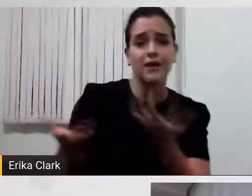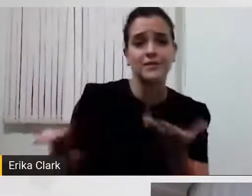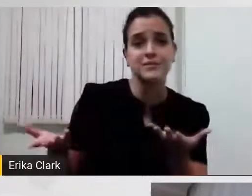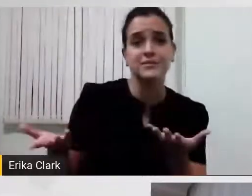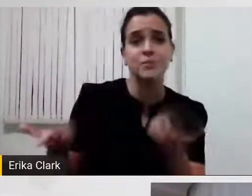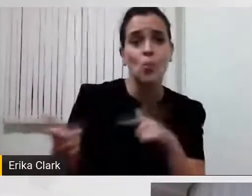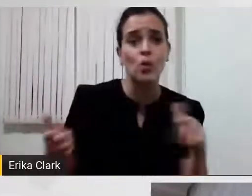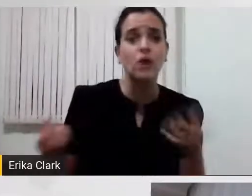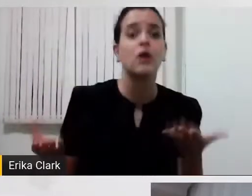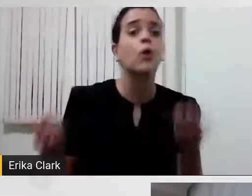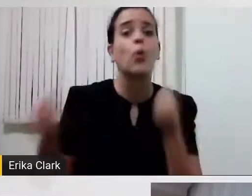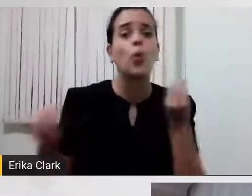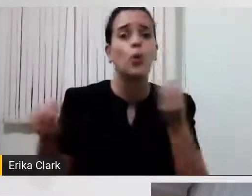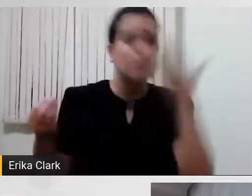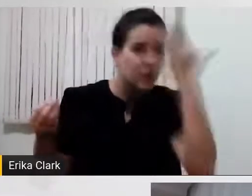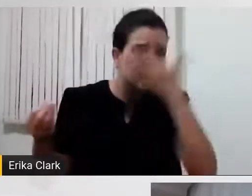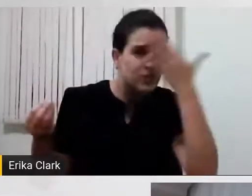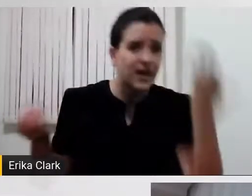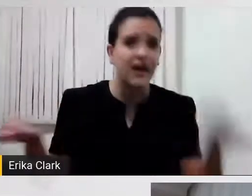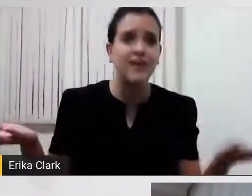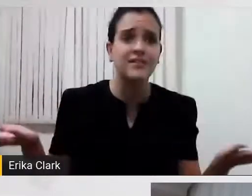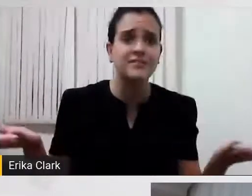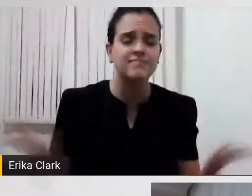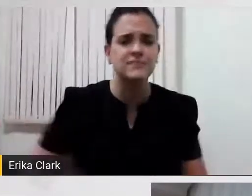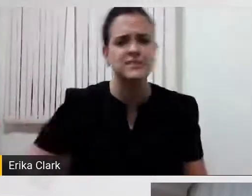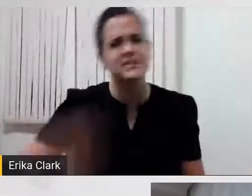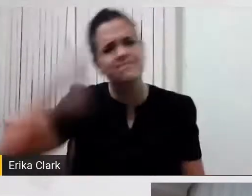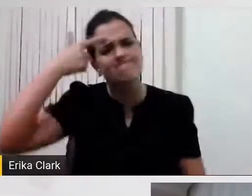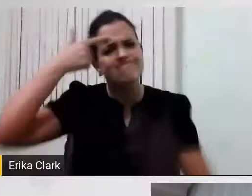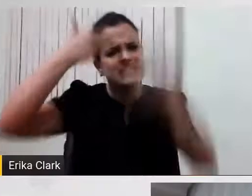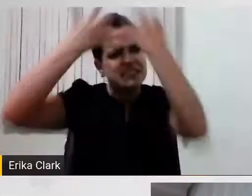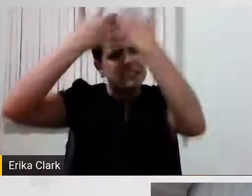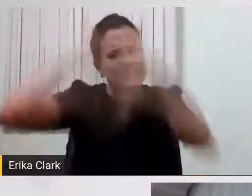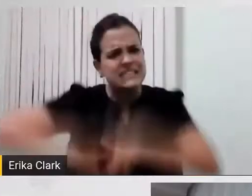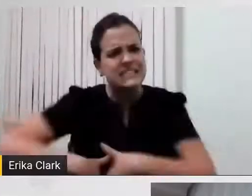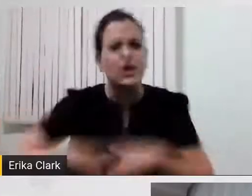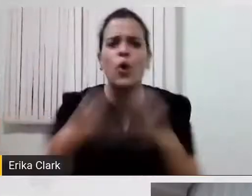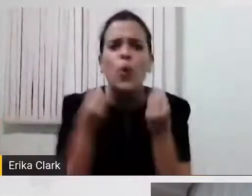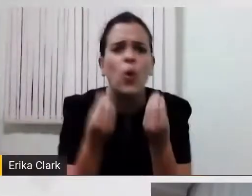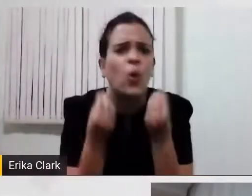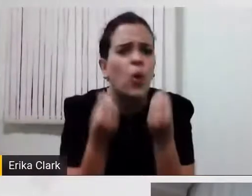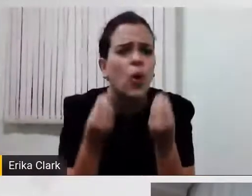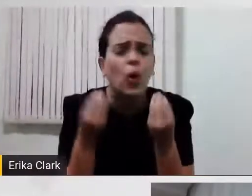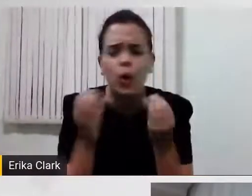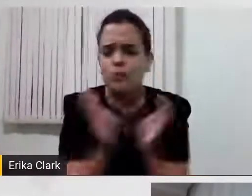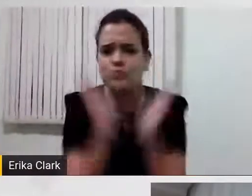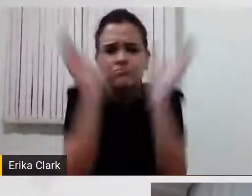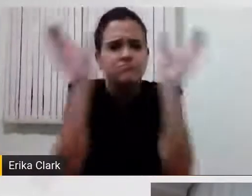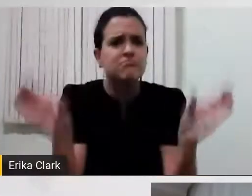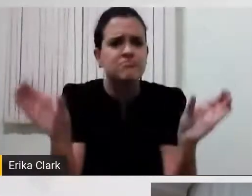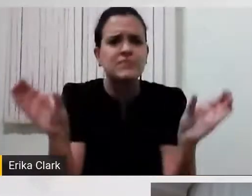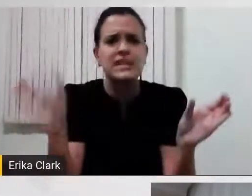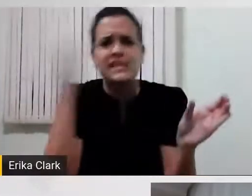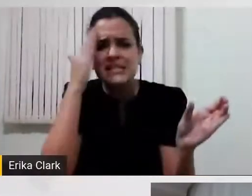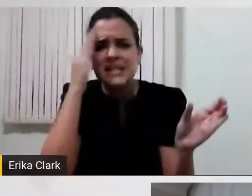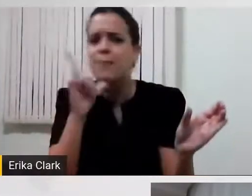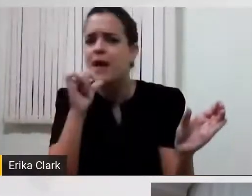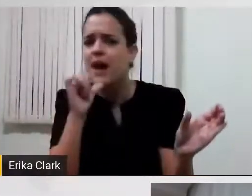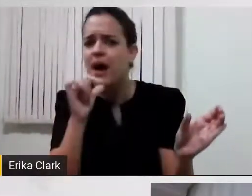E aí, eu fiquei pensando, quebrando a cabeça, meu Deus, como é que ela sabe? Pega duas garrafas de água que sabe que uma tem gás e a outra não tem. Será que ela